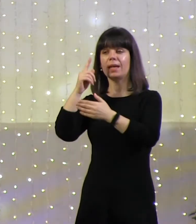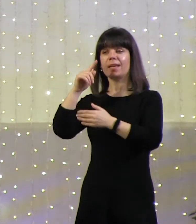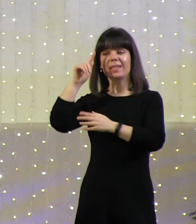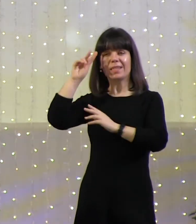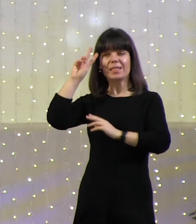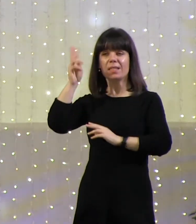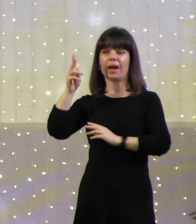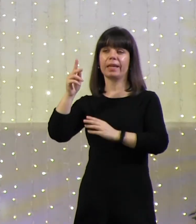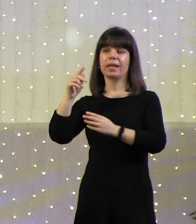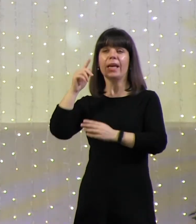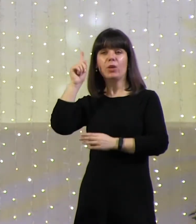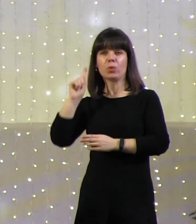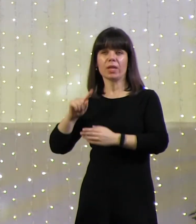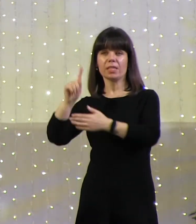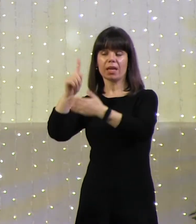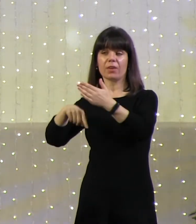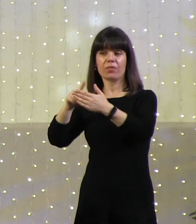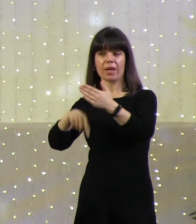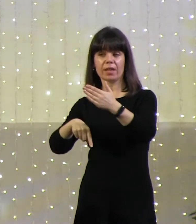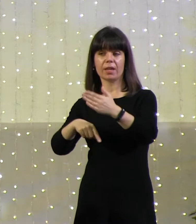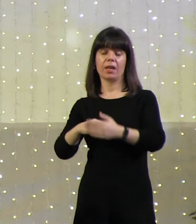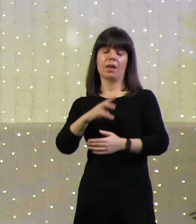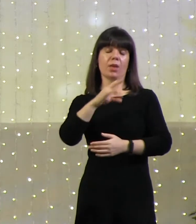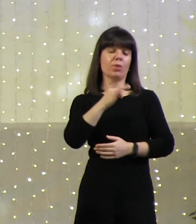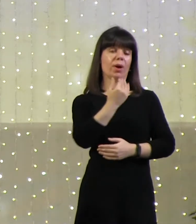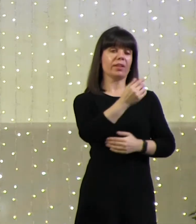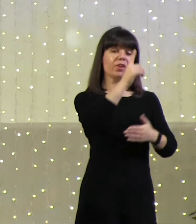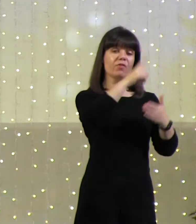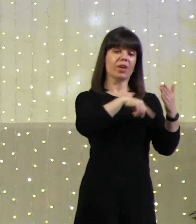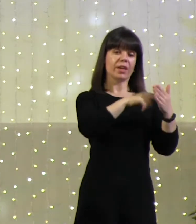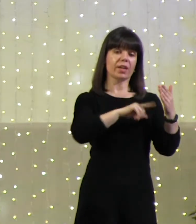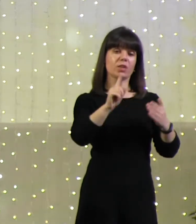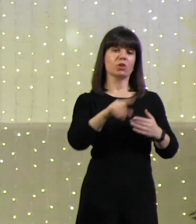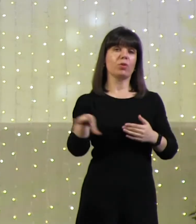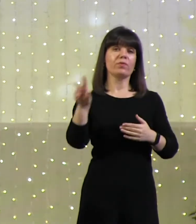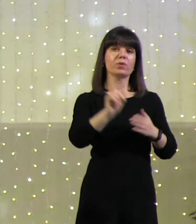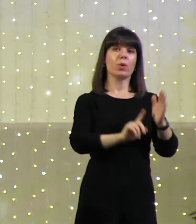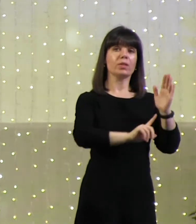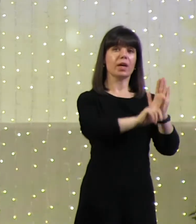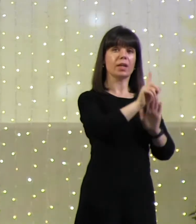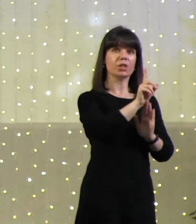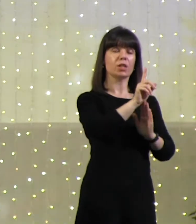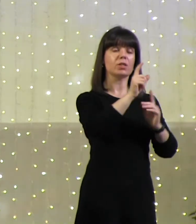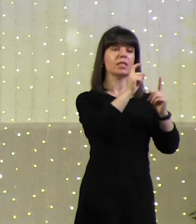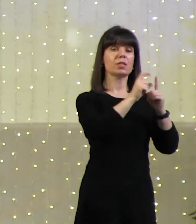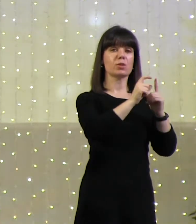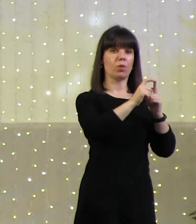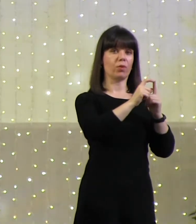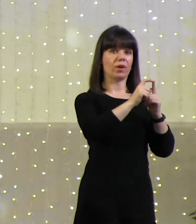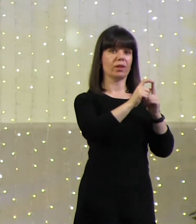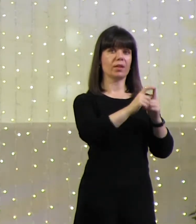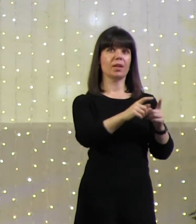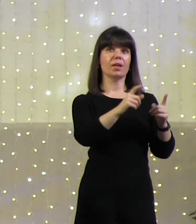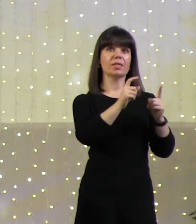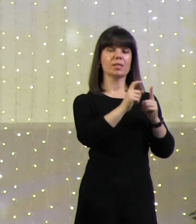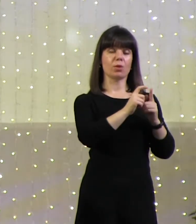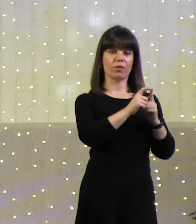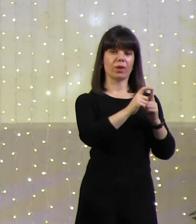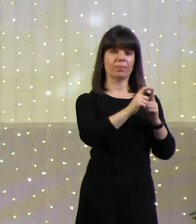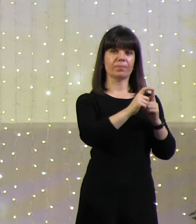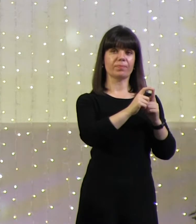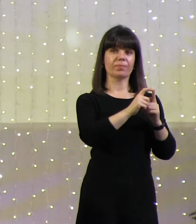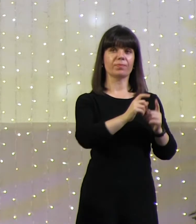они верили, они пришли к этому в своих философствованиях, размышлениях, что все началось со слова, с логоса.